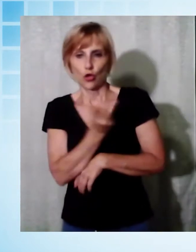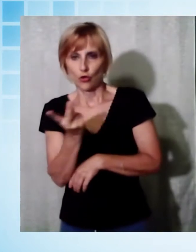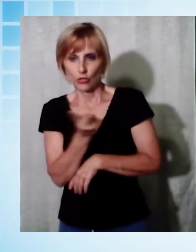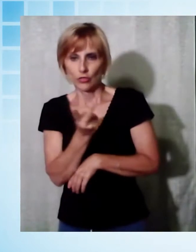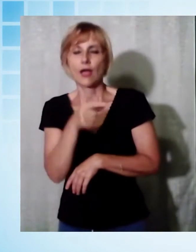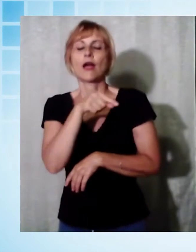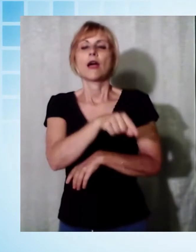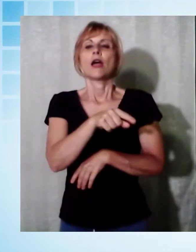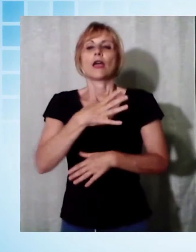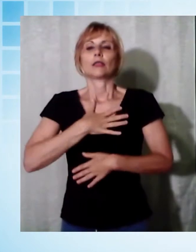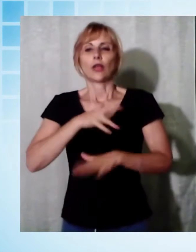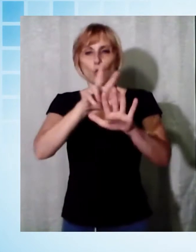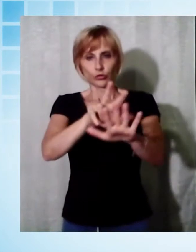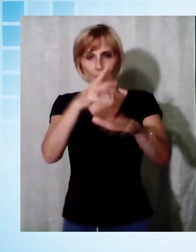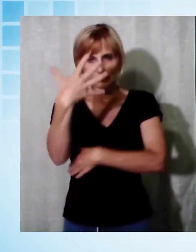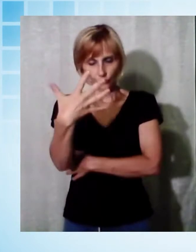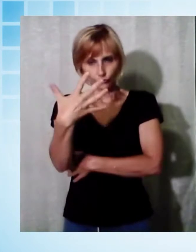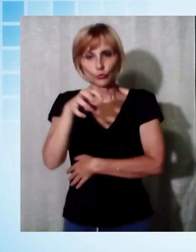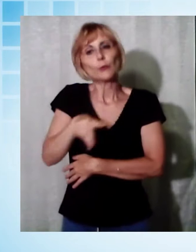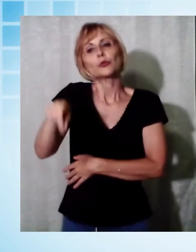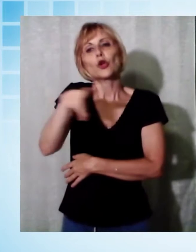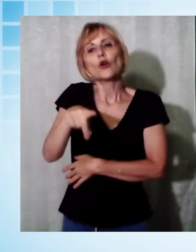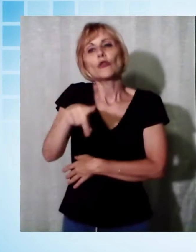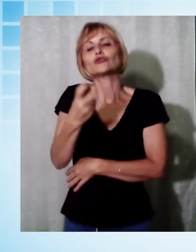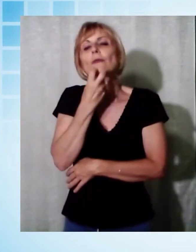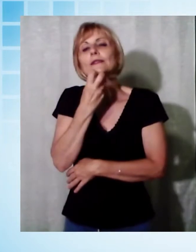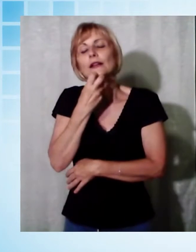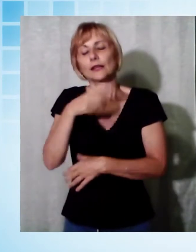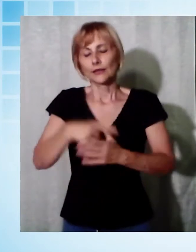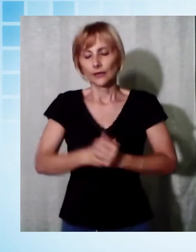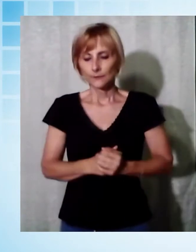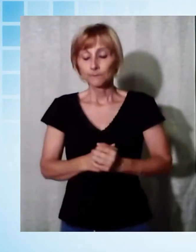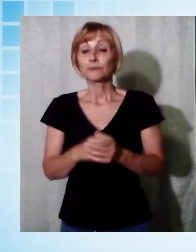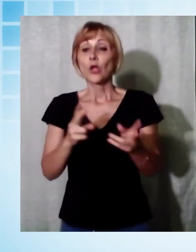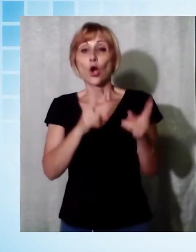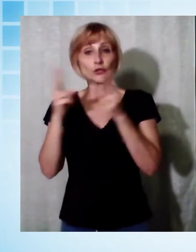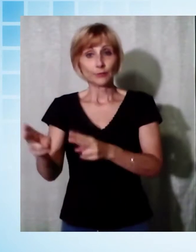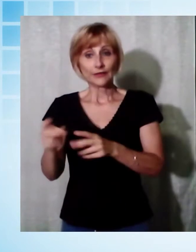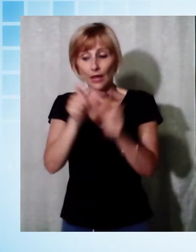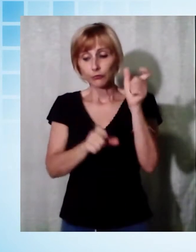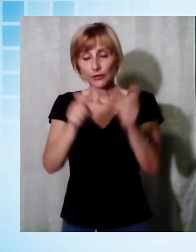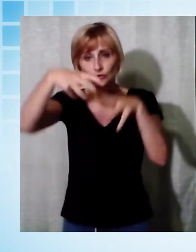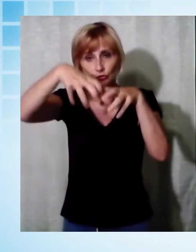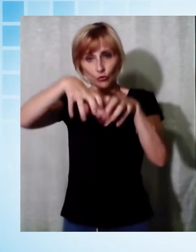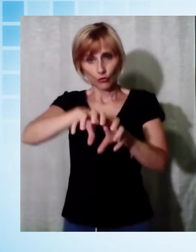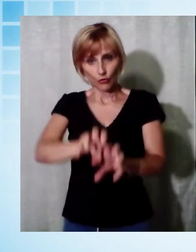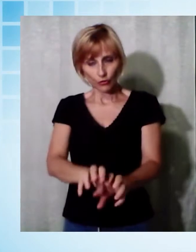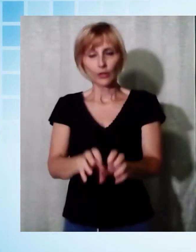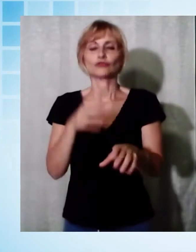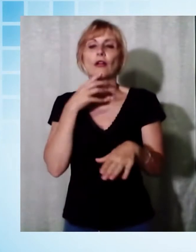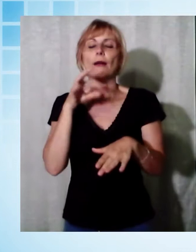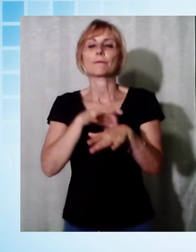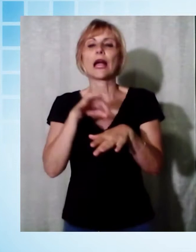Massacarrara. Si riducono le persone ricoverate nei posti letto dedicati a pazienti Covid che oggi sono complessivamente 27,